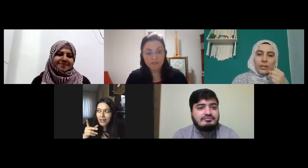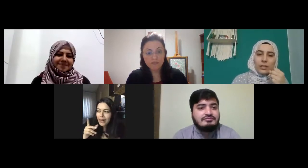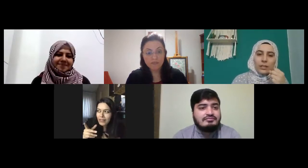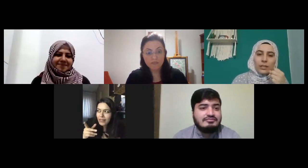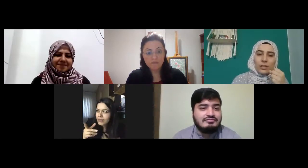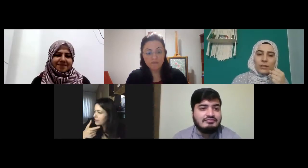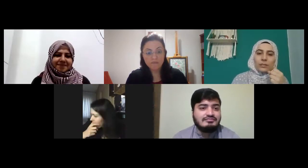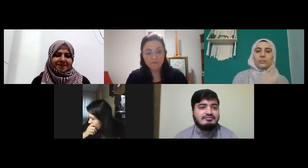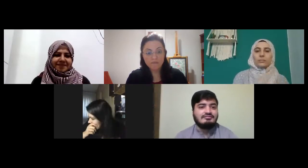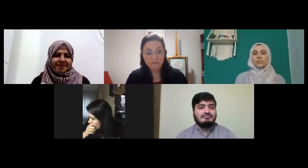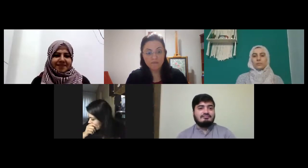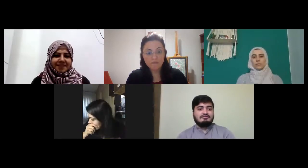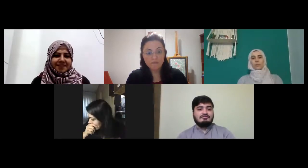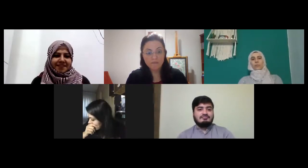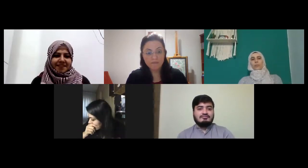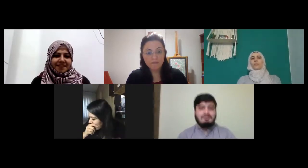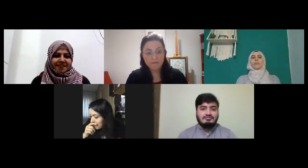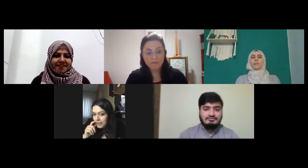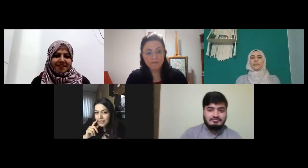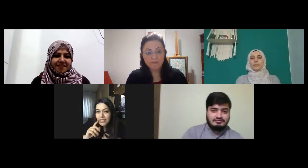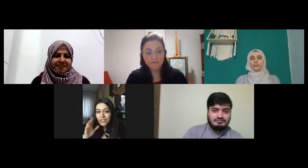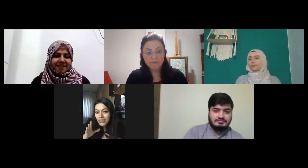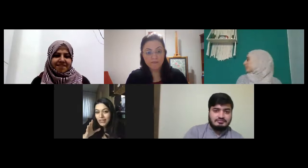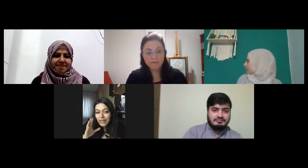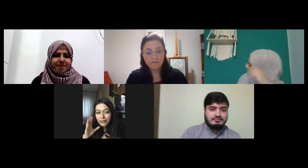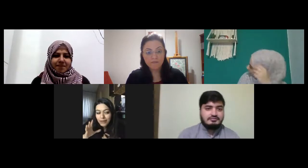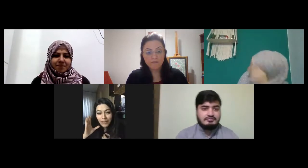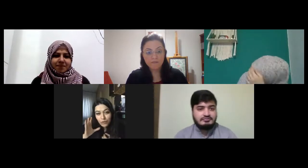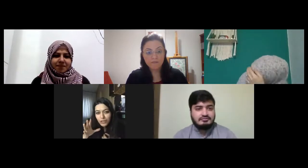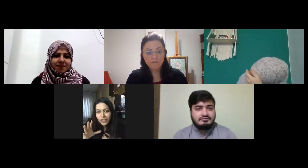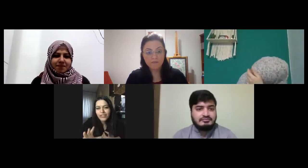aynı anlamda amasya anlamına da geliyordu galiba şehirlerle meyveler çok karışık